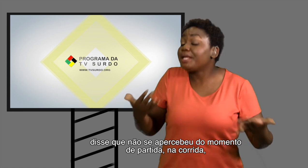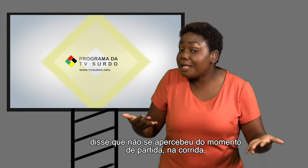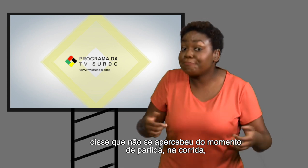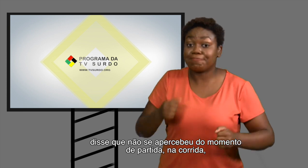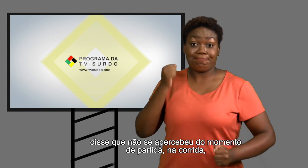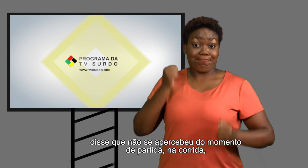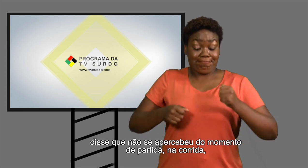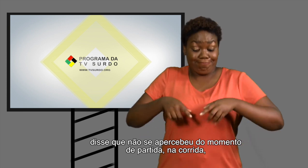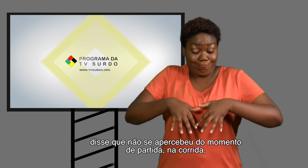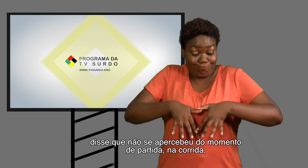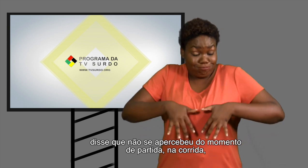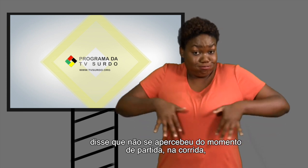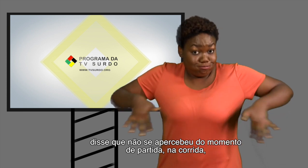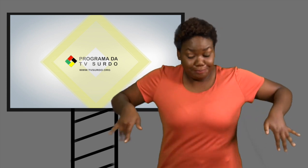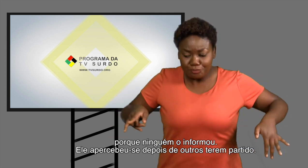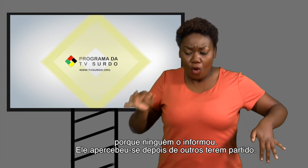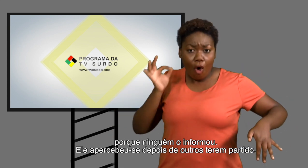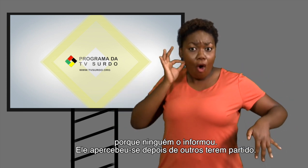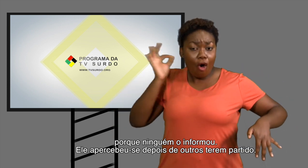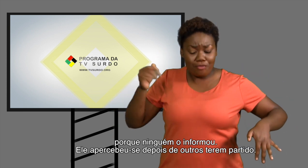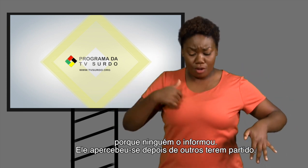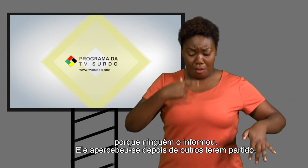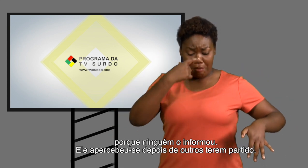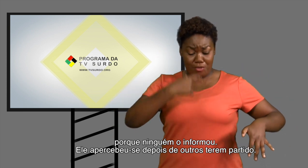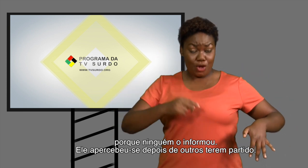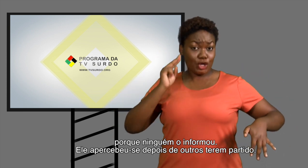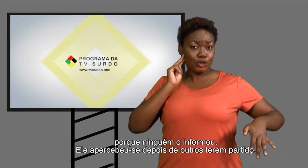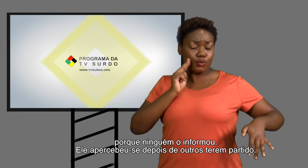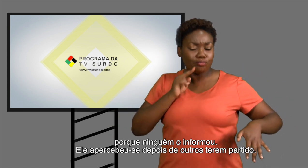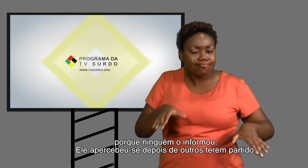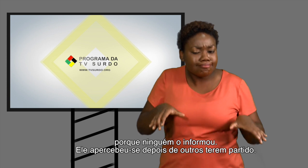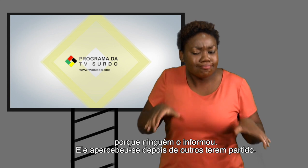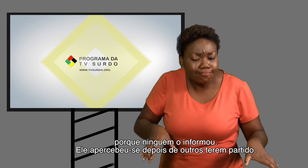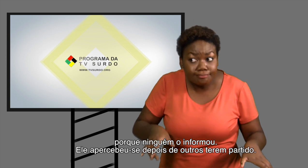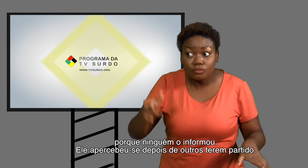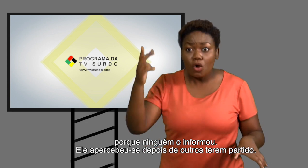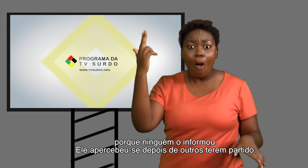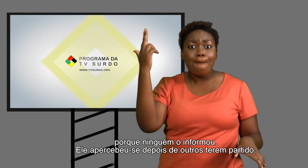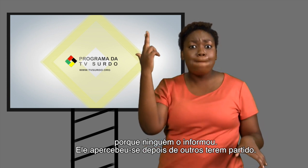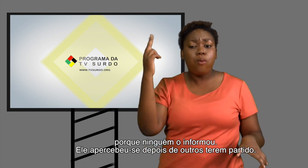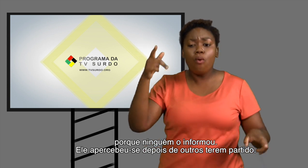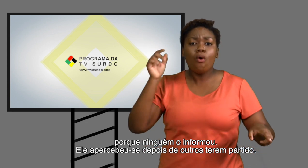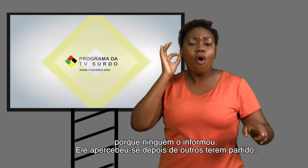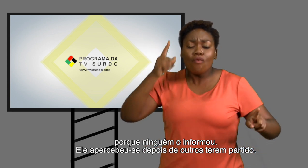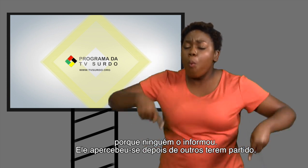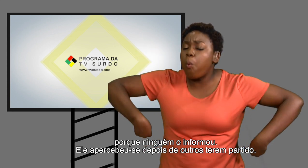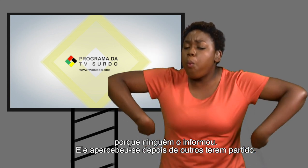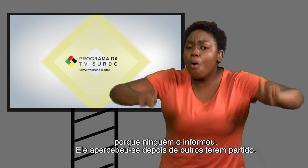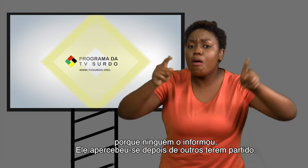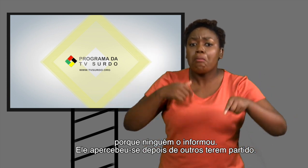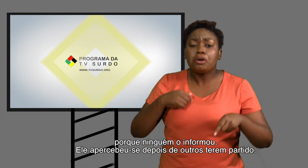partida na corrida porque ninguém o informou. Ele apercebeu-se depois de outros terem partido.